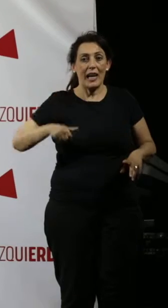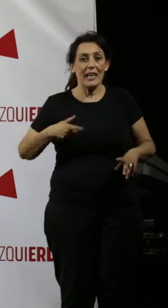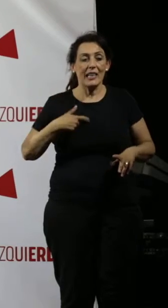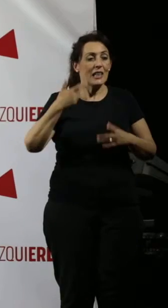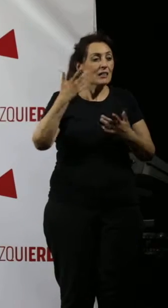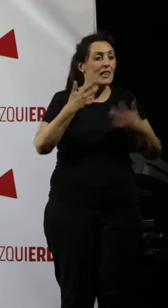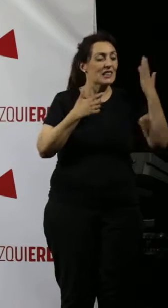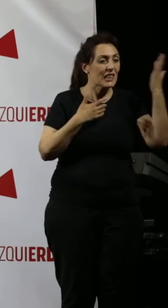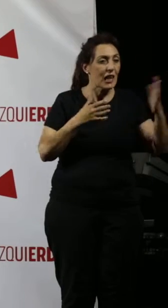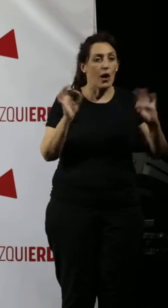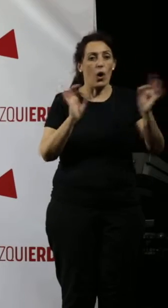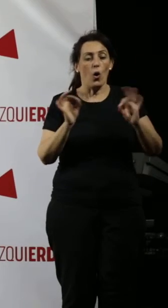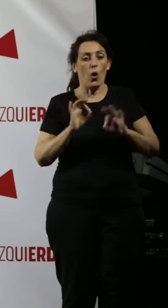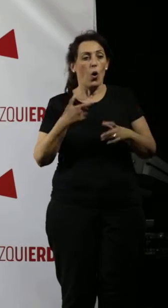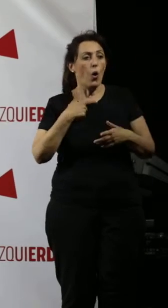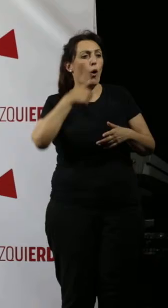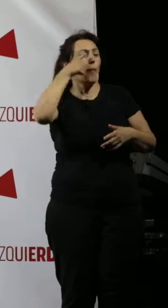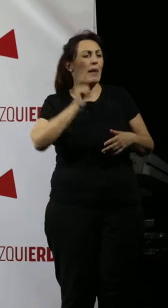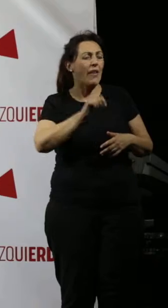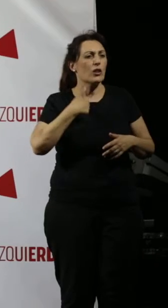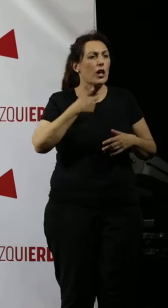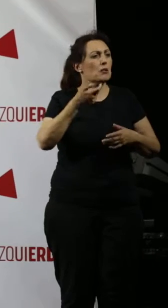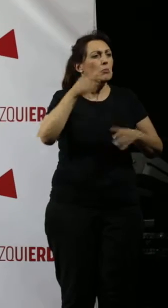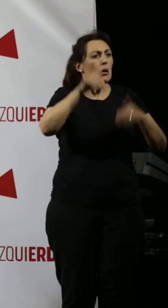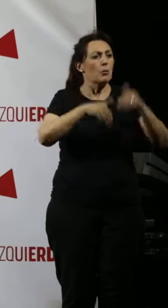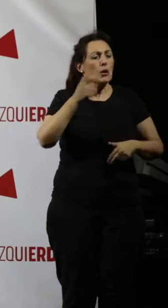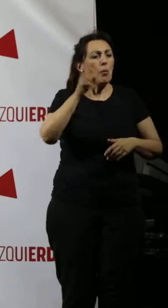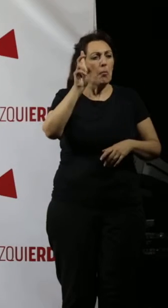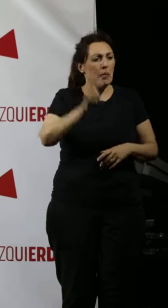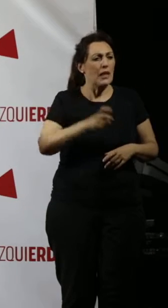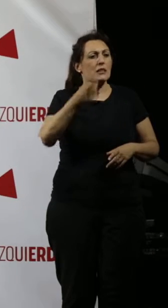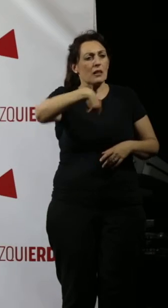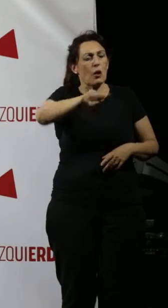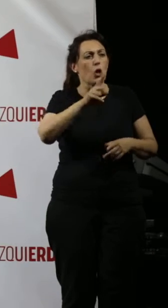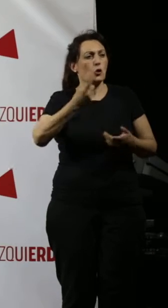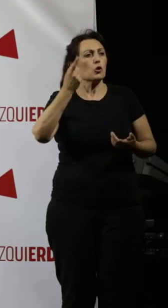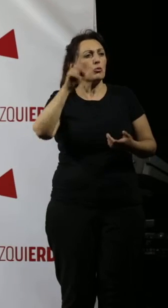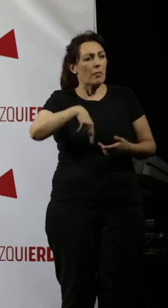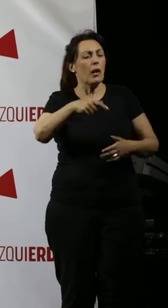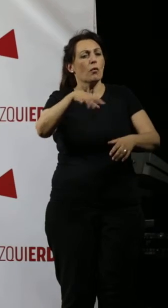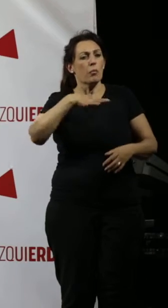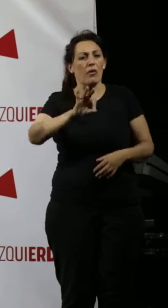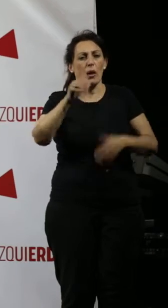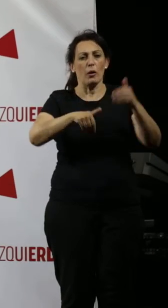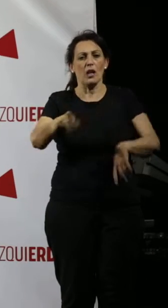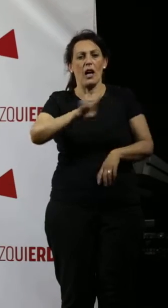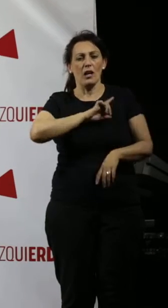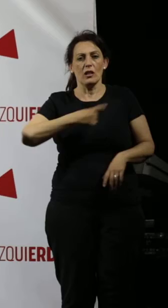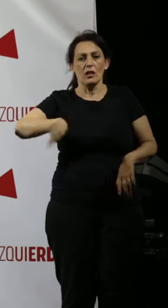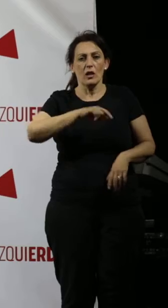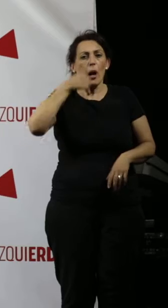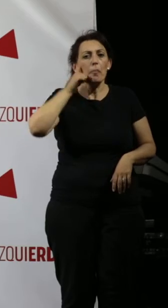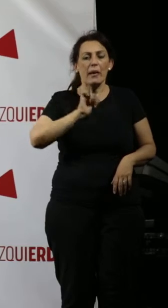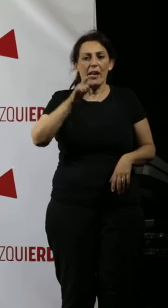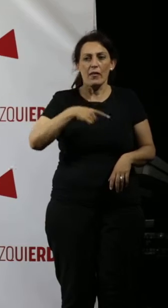de izquierda, incluso gente que ha votado a Pedro Sánchez el 28 de abril temeroso de la derecha, los voté a nosotros. Estoy convencido. Por cierto, a Pedro